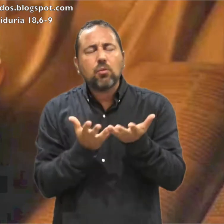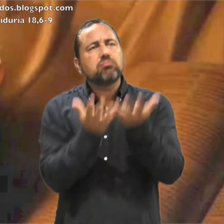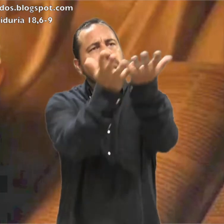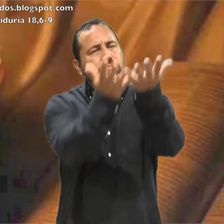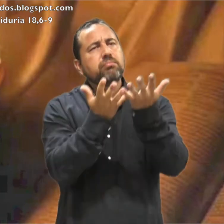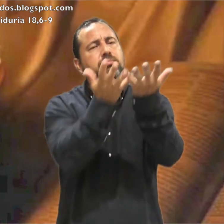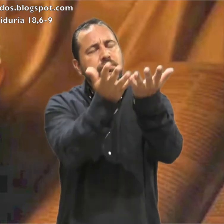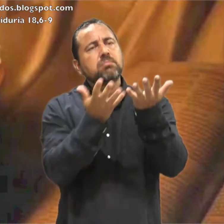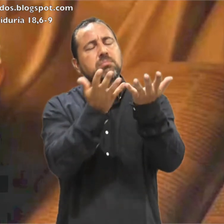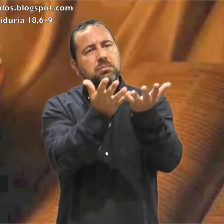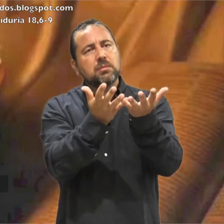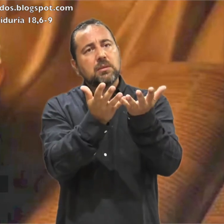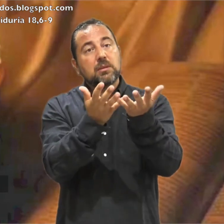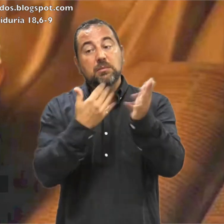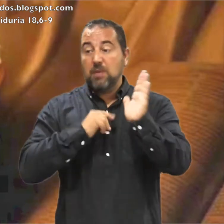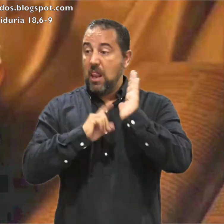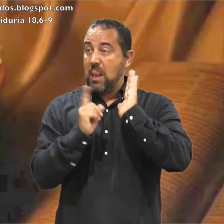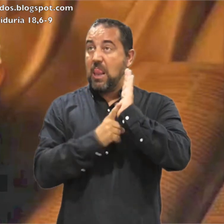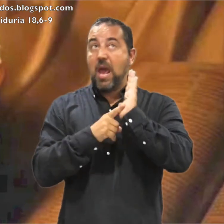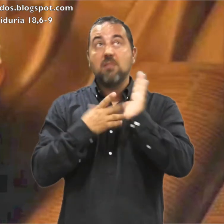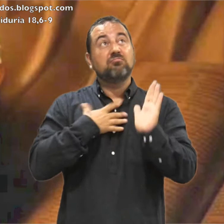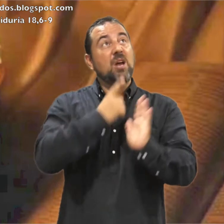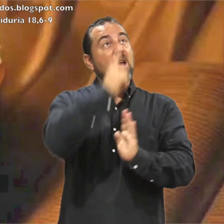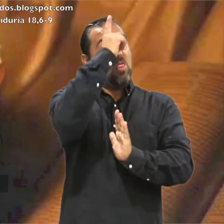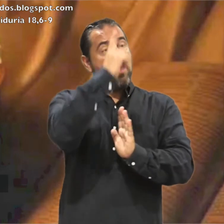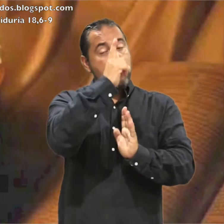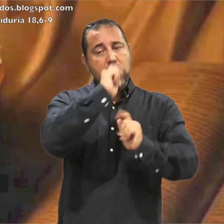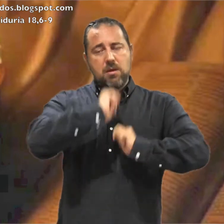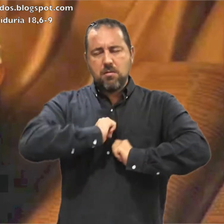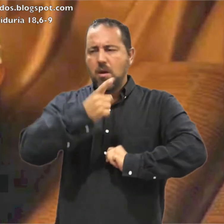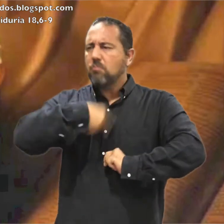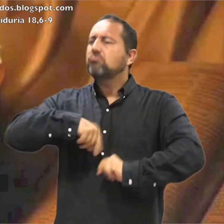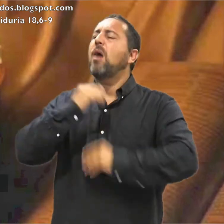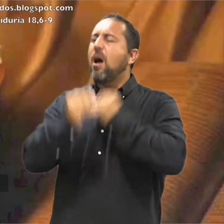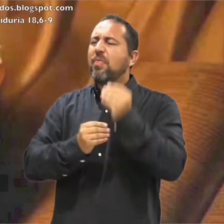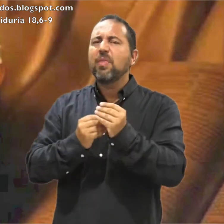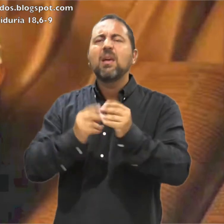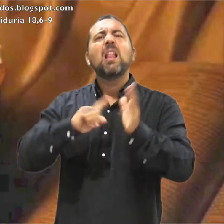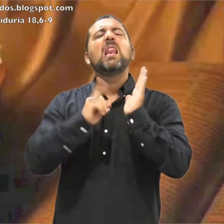en secreto Y establecieron unánimes esta ley divina